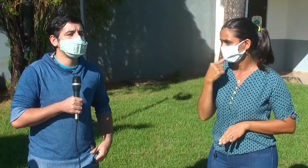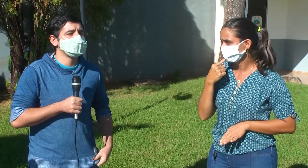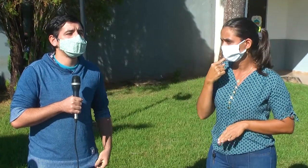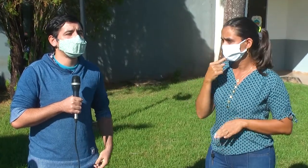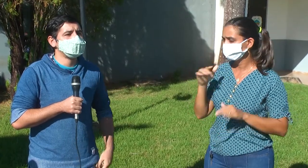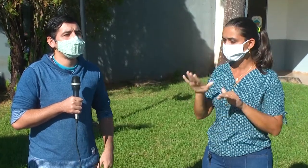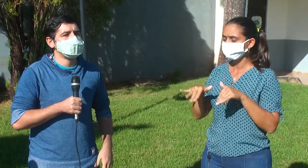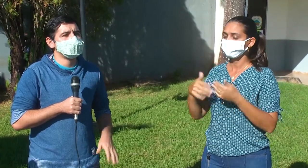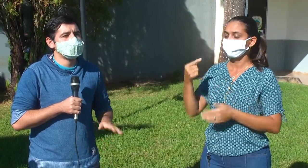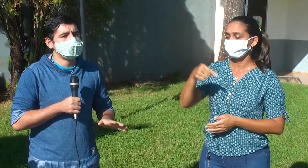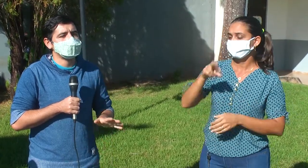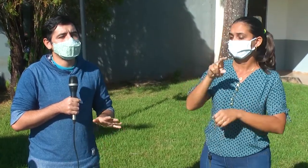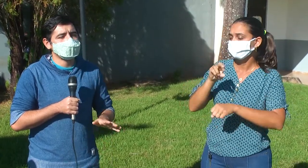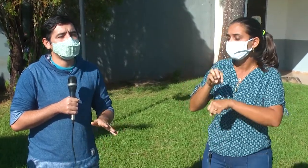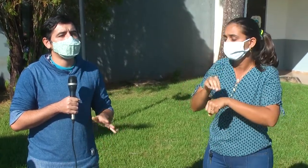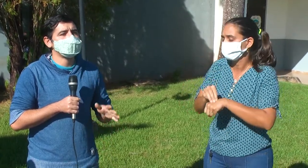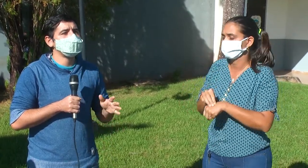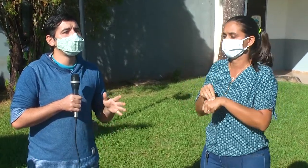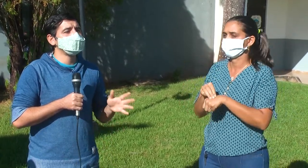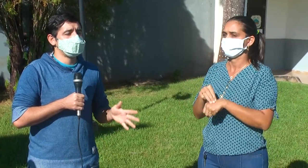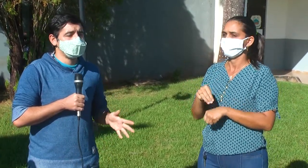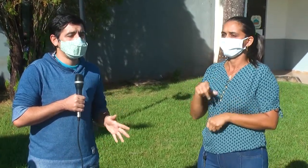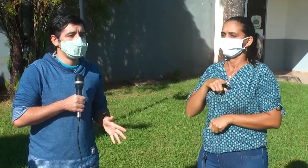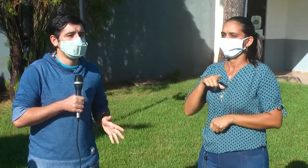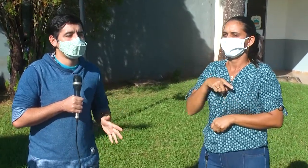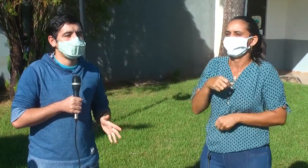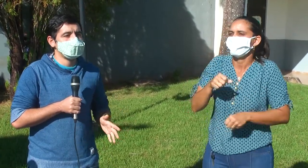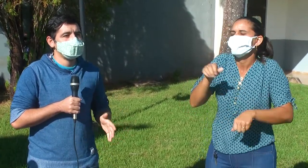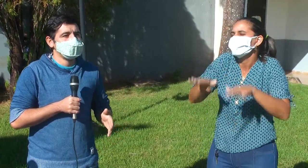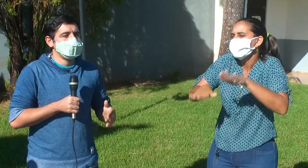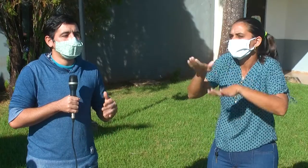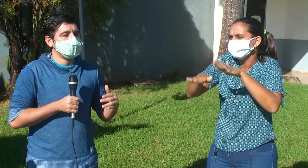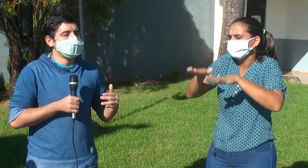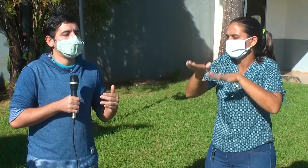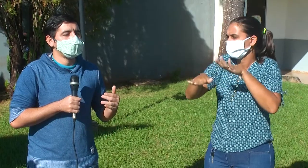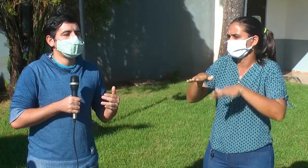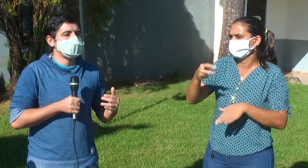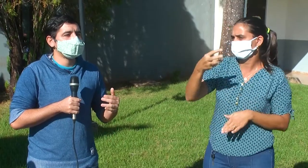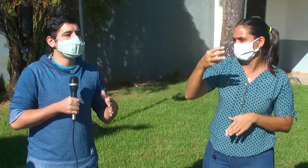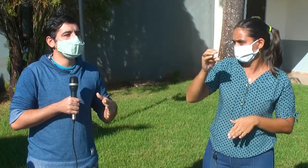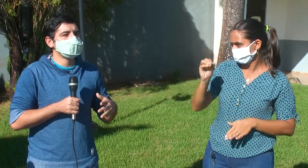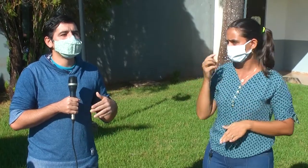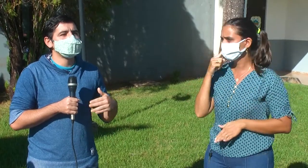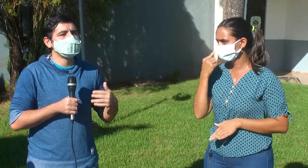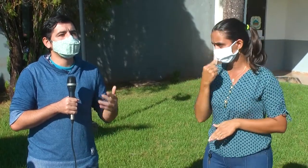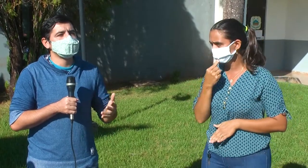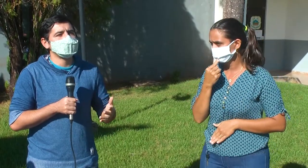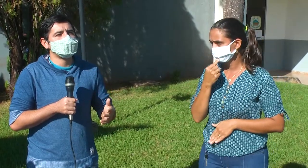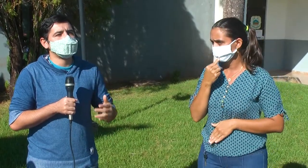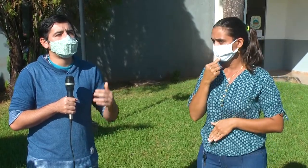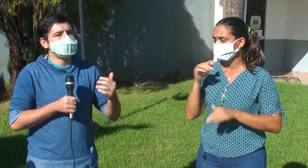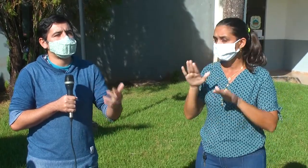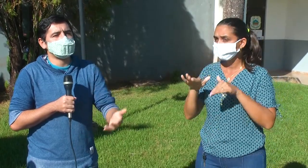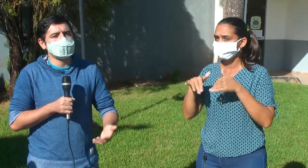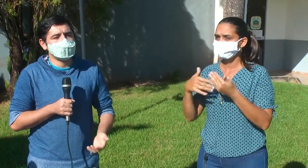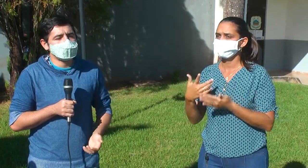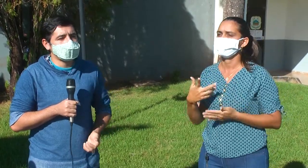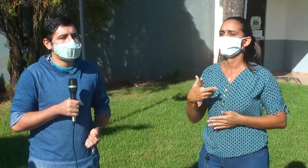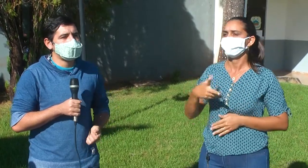aproximadamente 30 surdos. Então, essas pessoas precisam de acessibilidade para o mercado de trabalho,